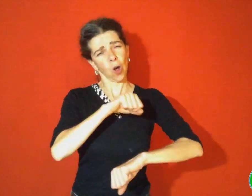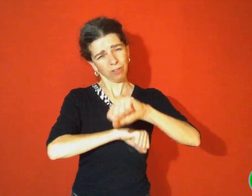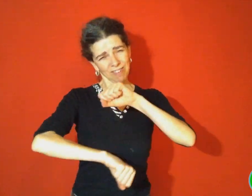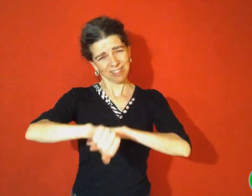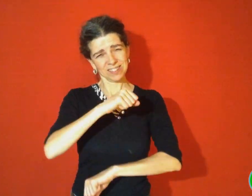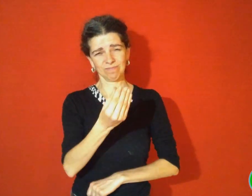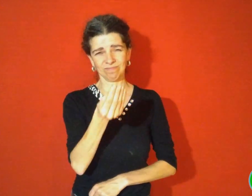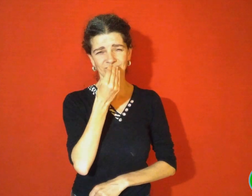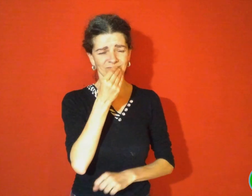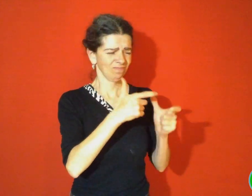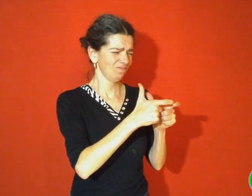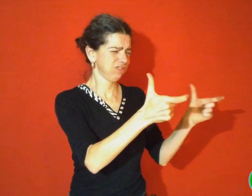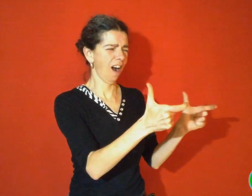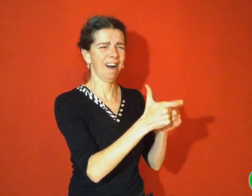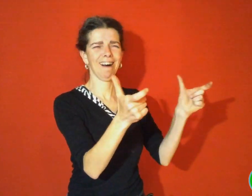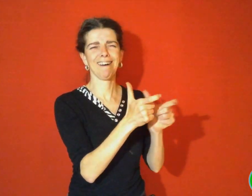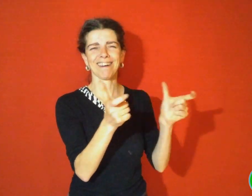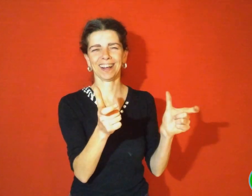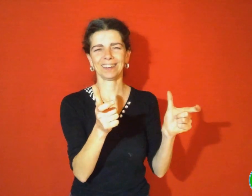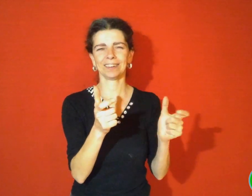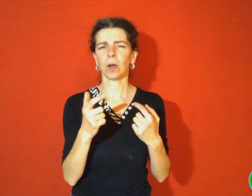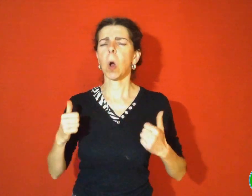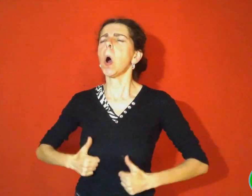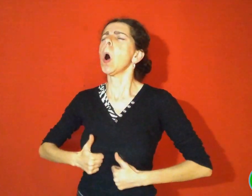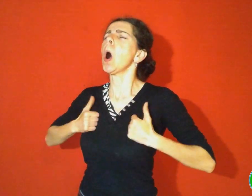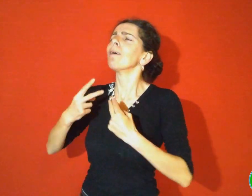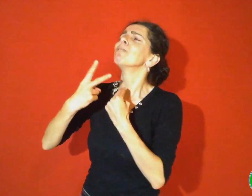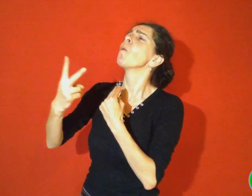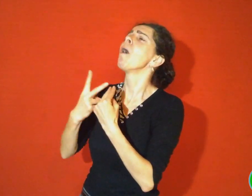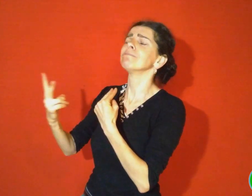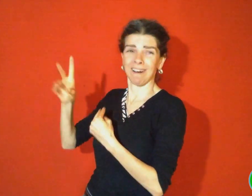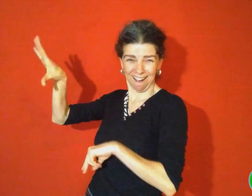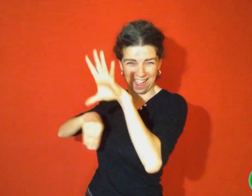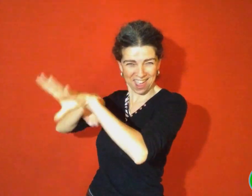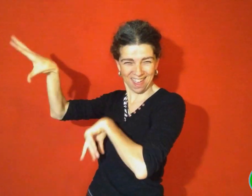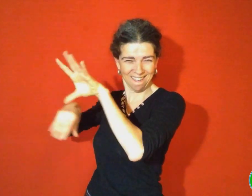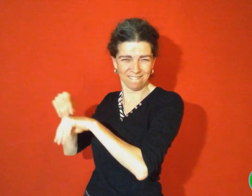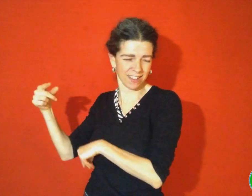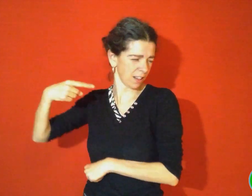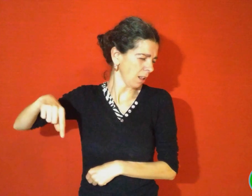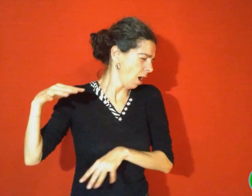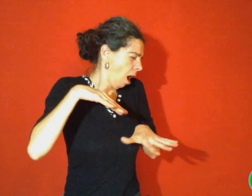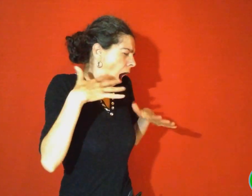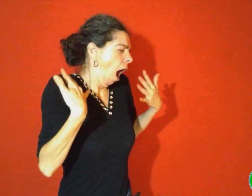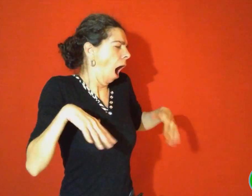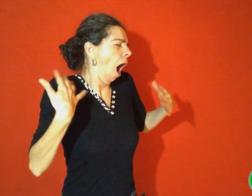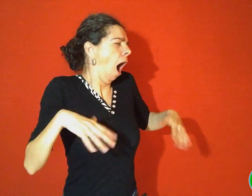On organisa des banquets pour les ogres et les ogresses du voisinage qui ne savaient plus comment dire leur